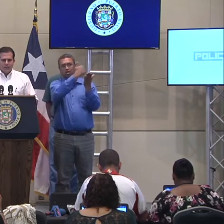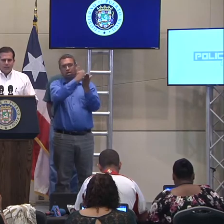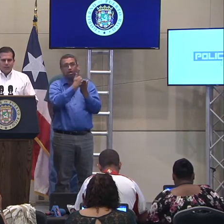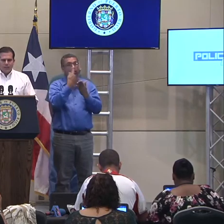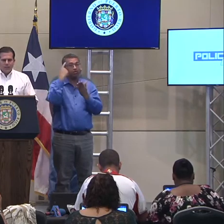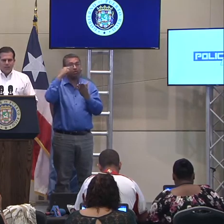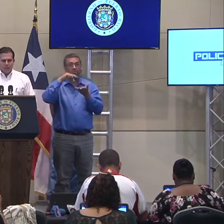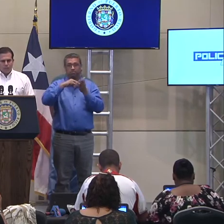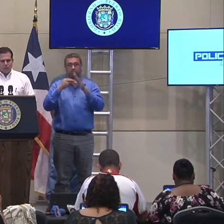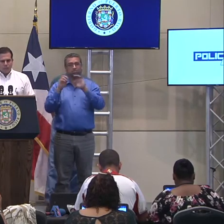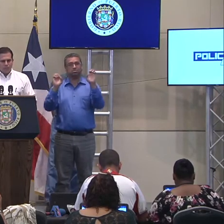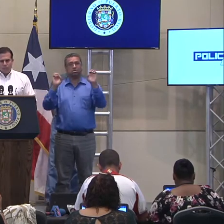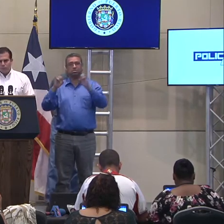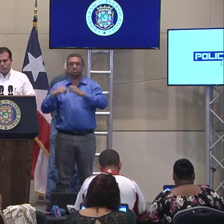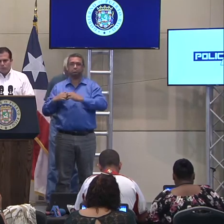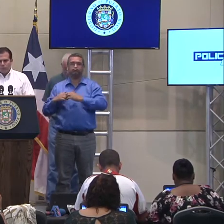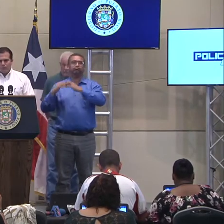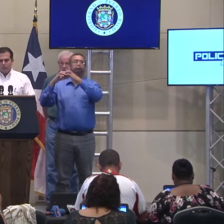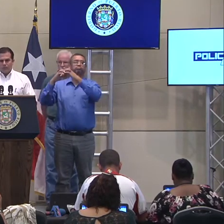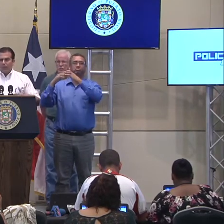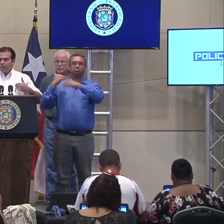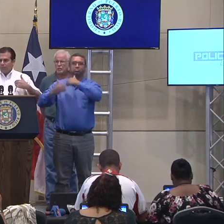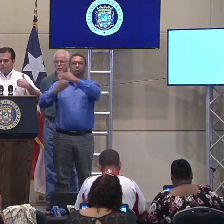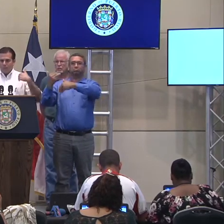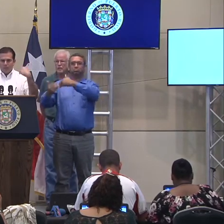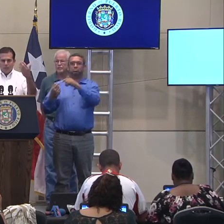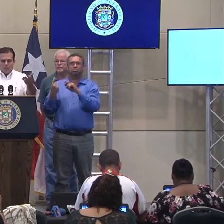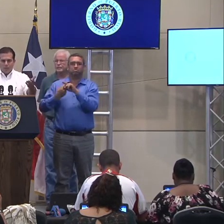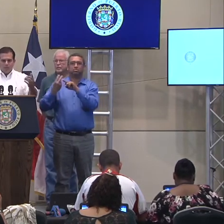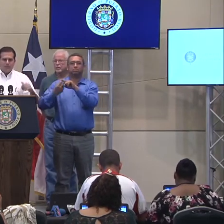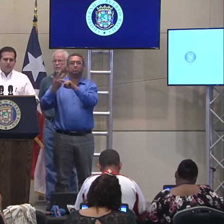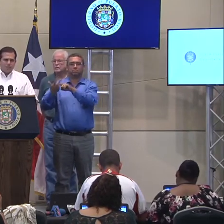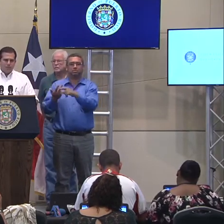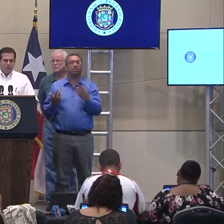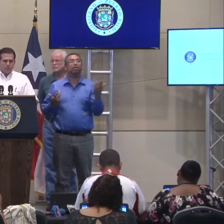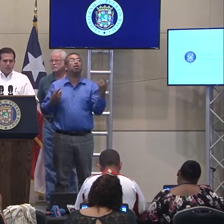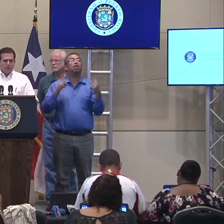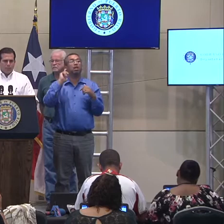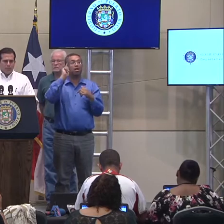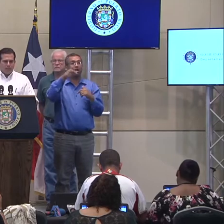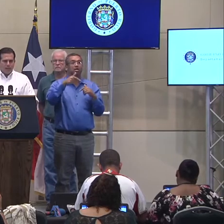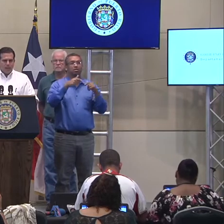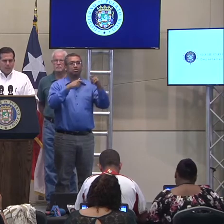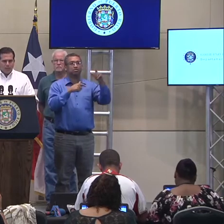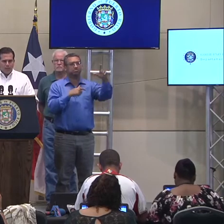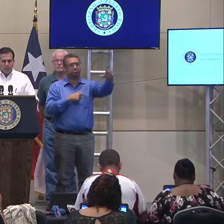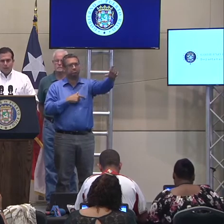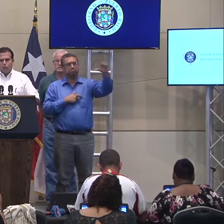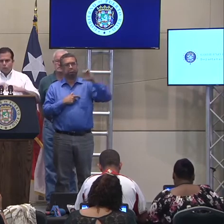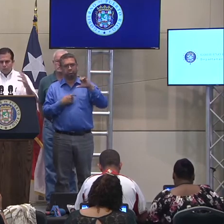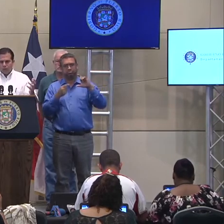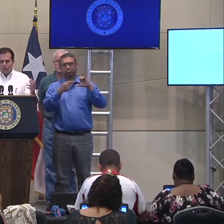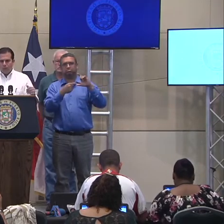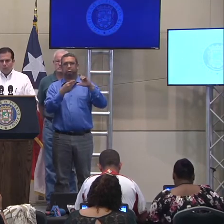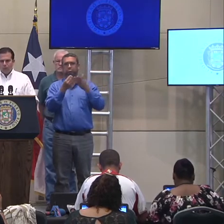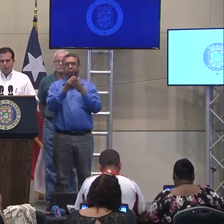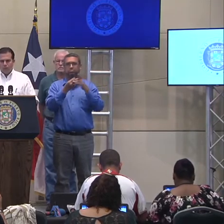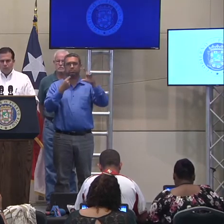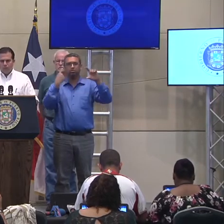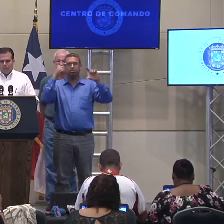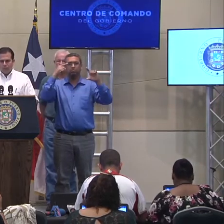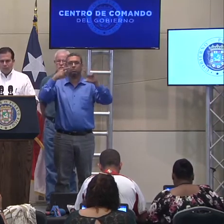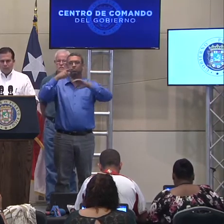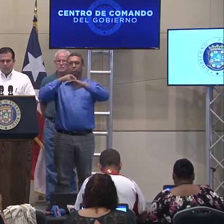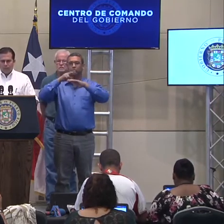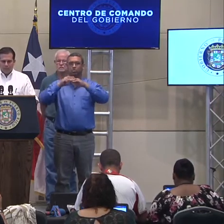esta, eh, emergencia, en los próximos dos o tres meses, y después tener un paquete mayor, eh, para, eh, reconstruir a Puerto